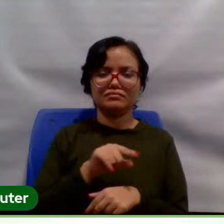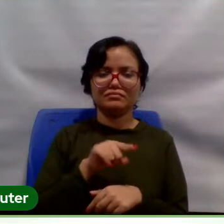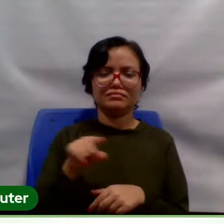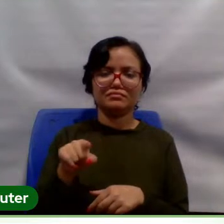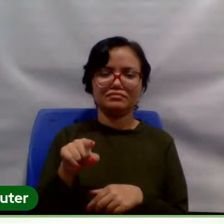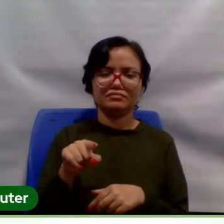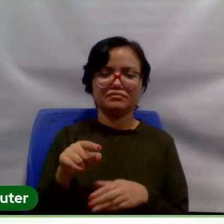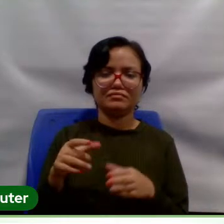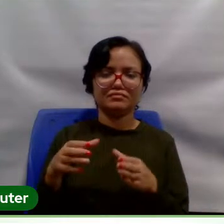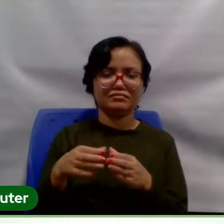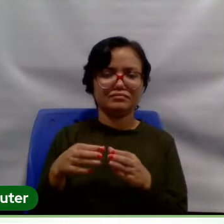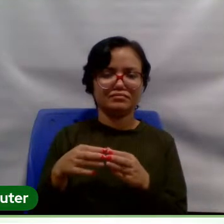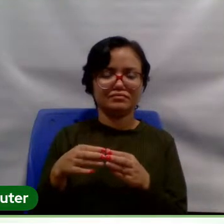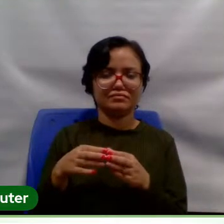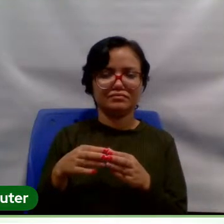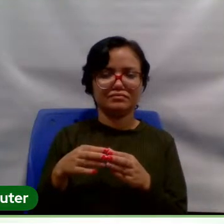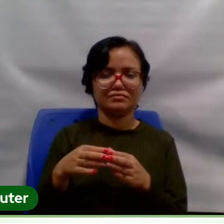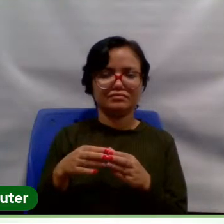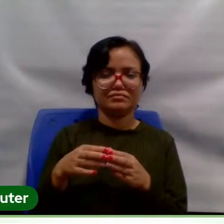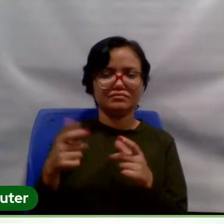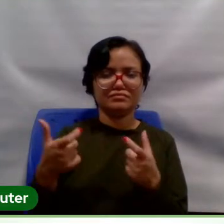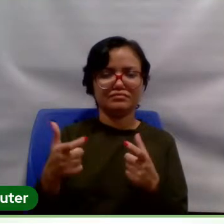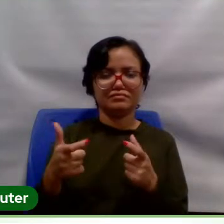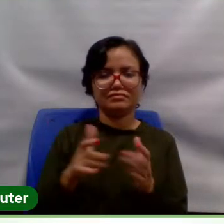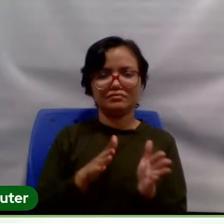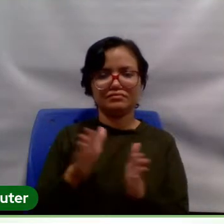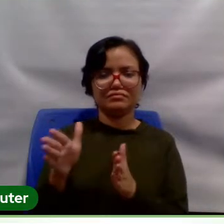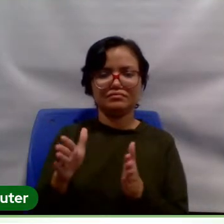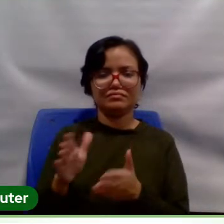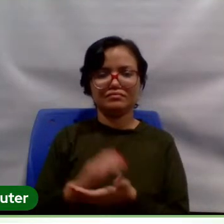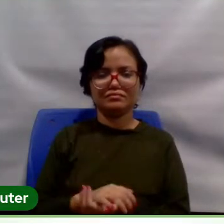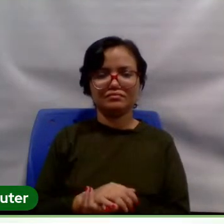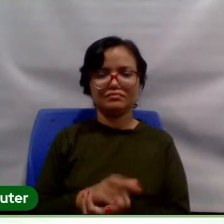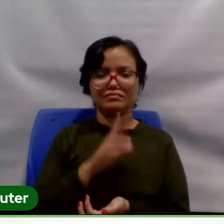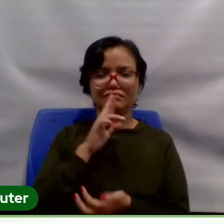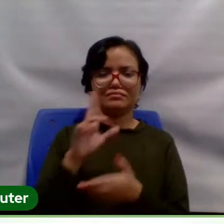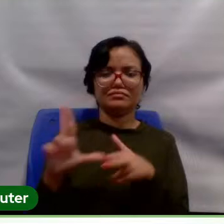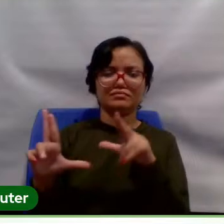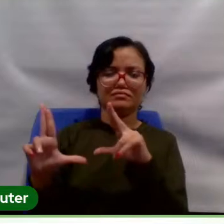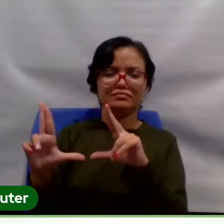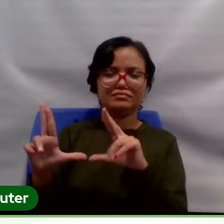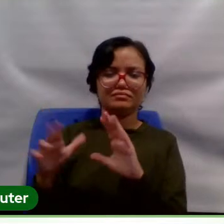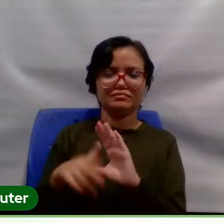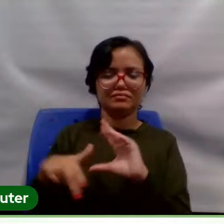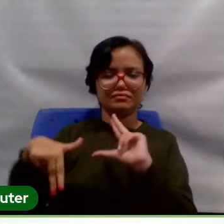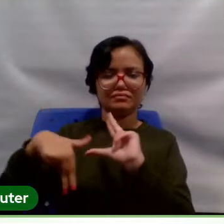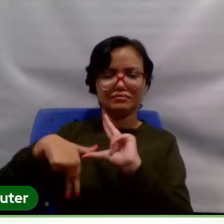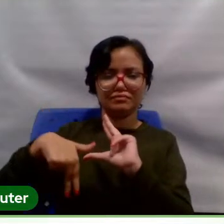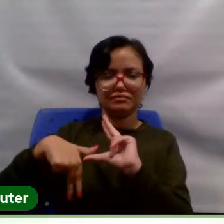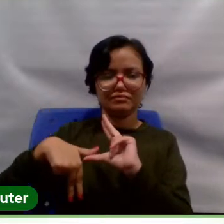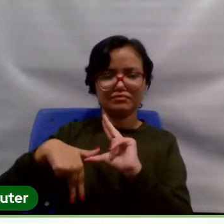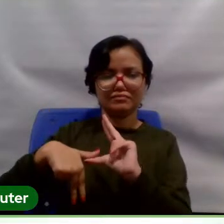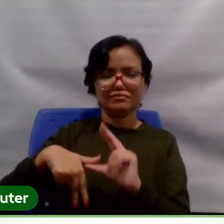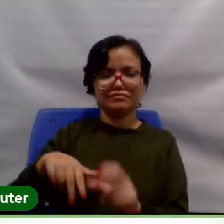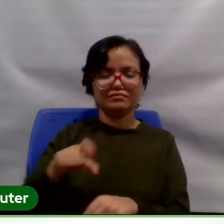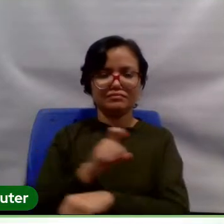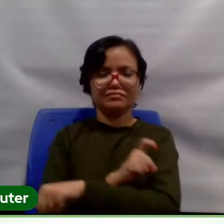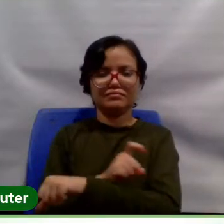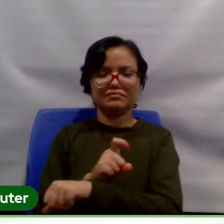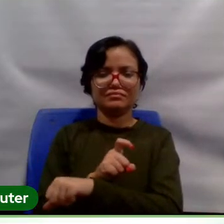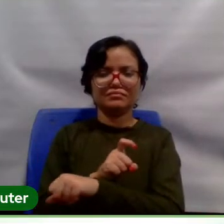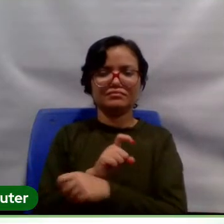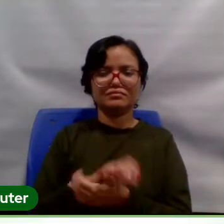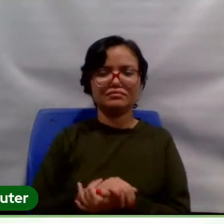comissão, aonde você colocaria? Eu disse, na Unifespa, em Xinguara. E saiu na Unifespa, em